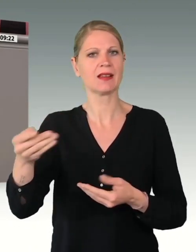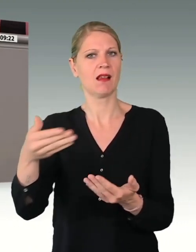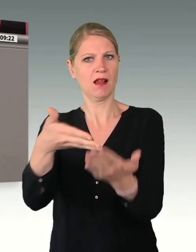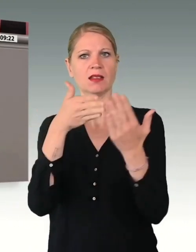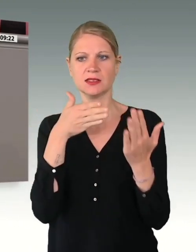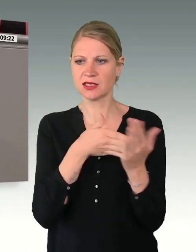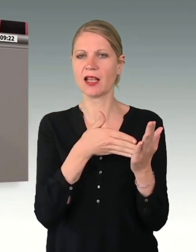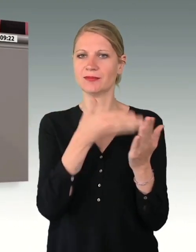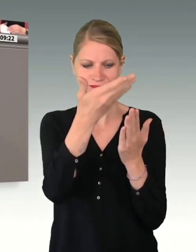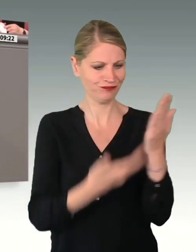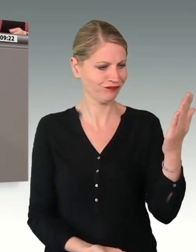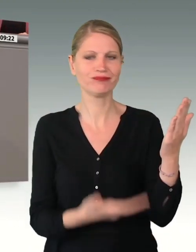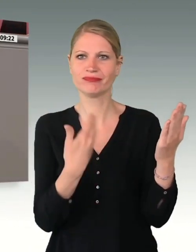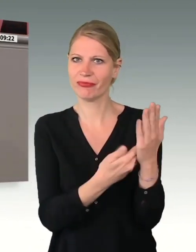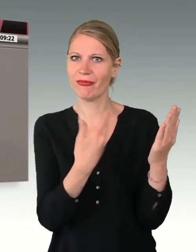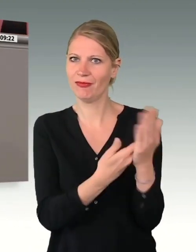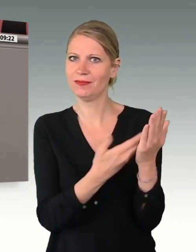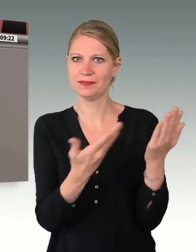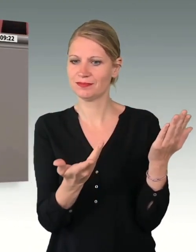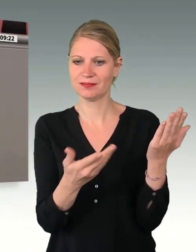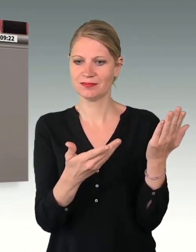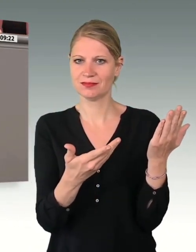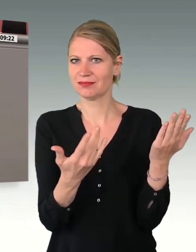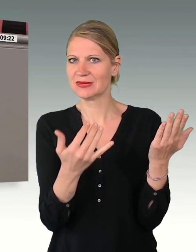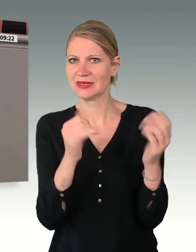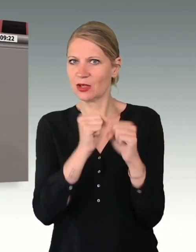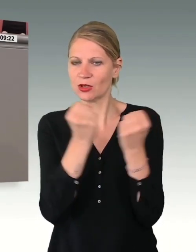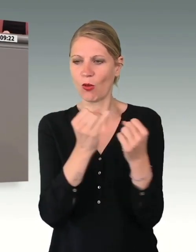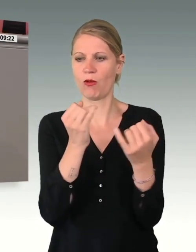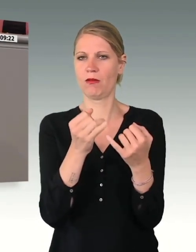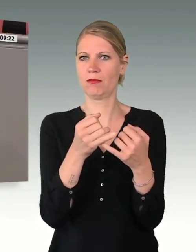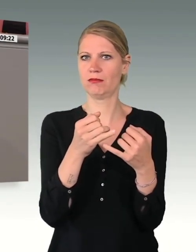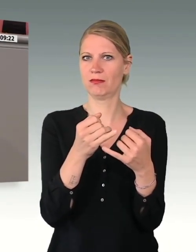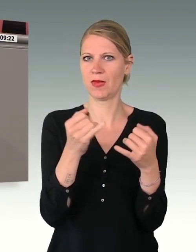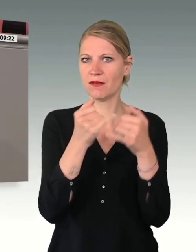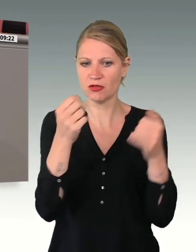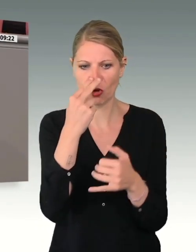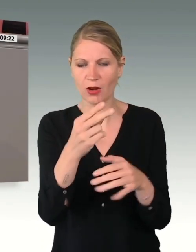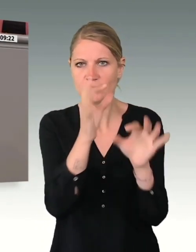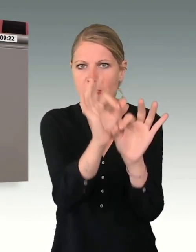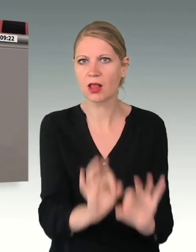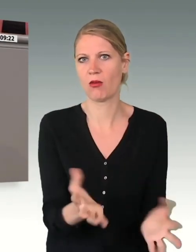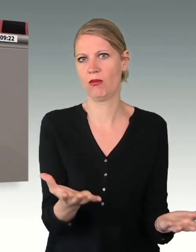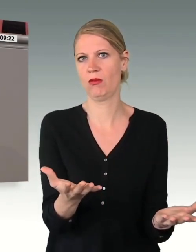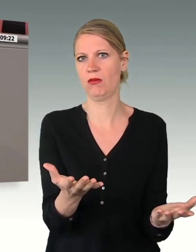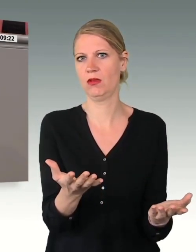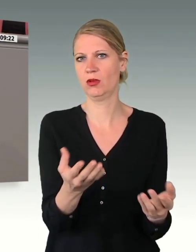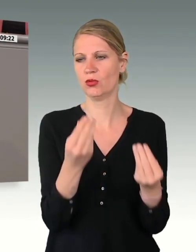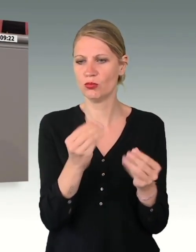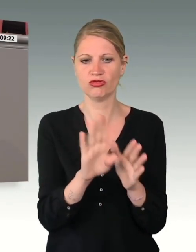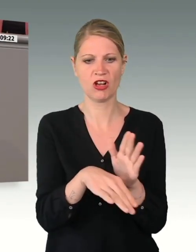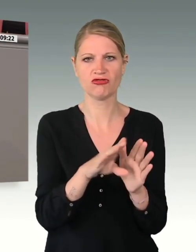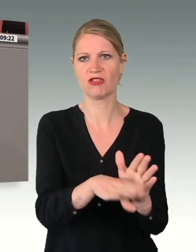weiß fest, wie es wirklich um die Truppe steht. Ihr Bericht, Frau Dr. Högl, dient uns allen als wertvolle Einordnung.